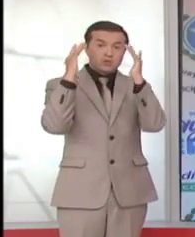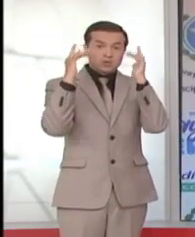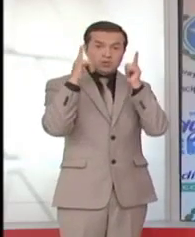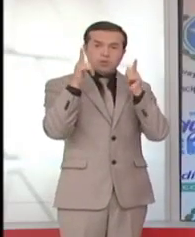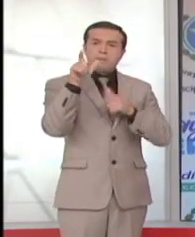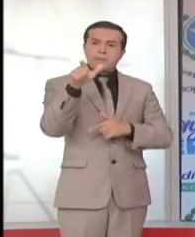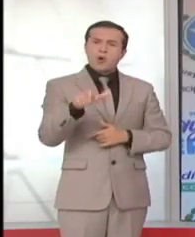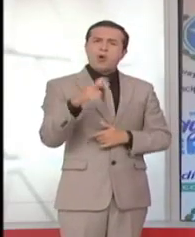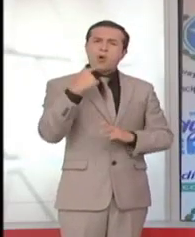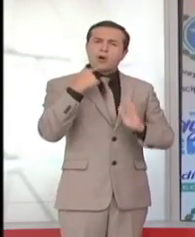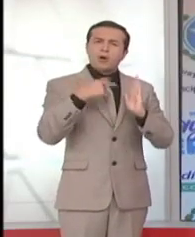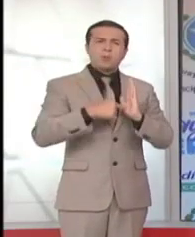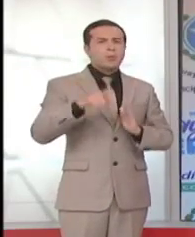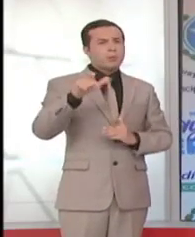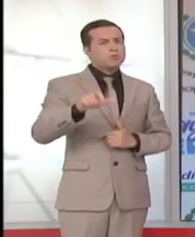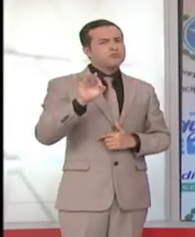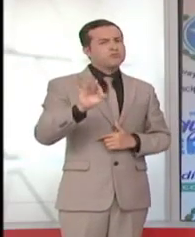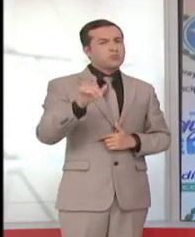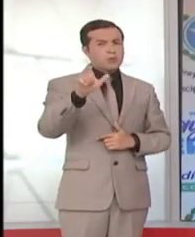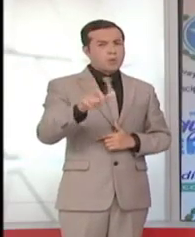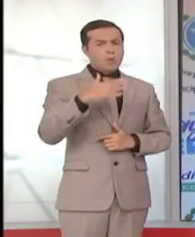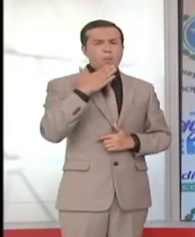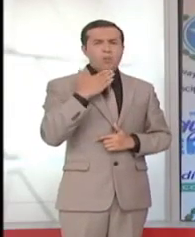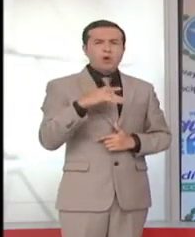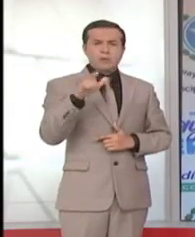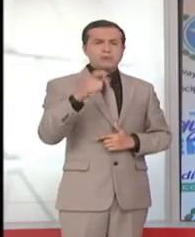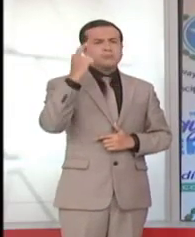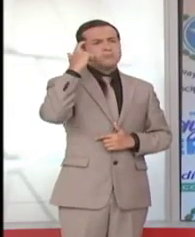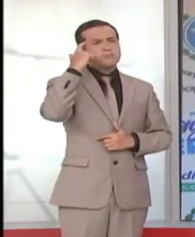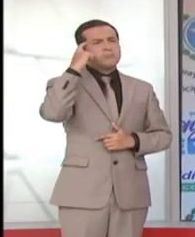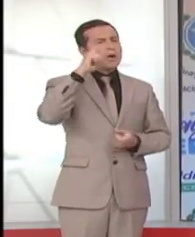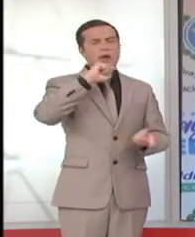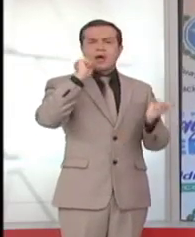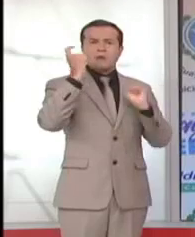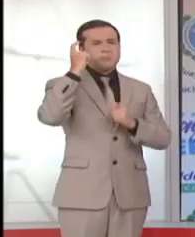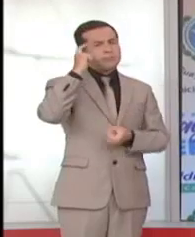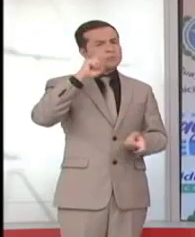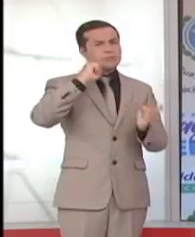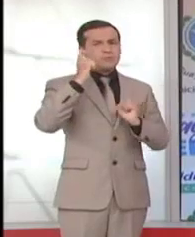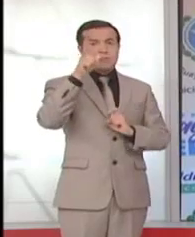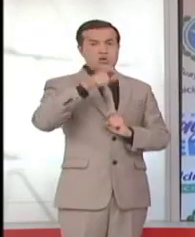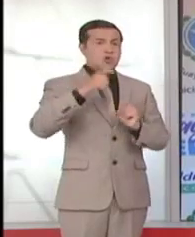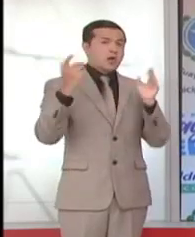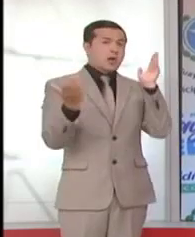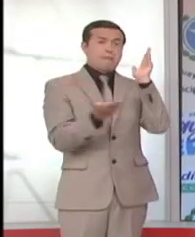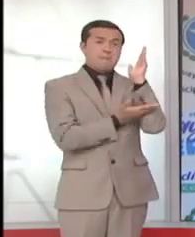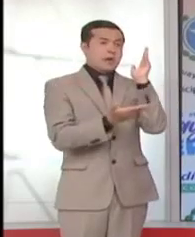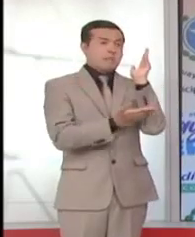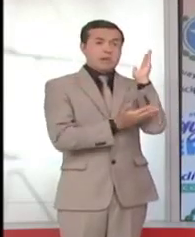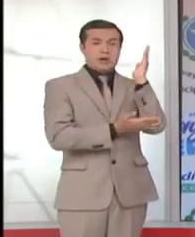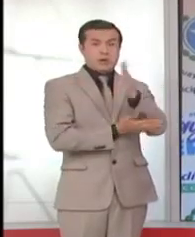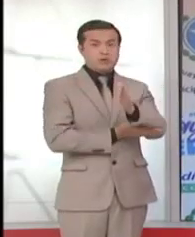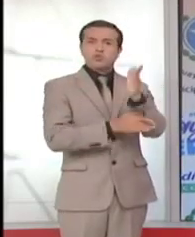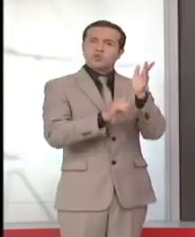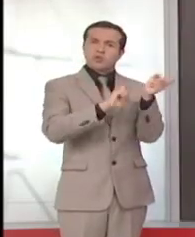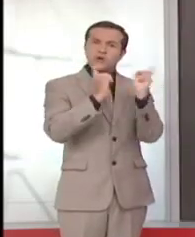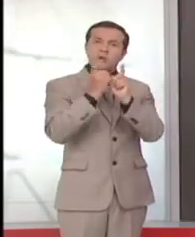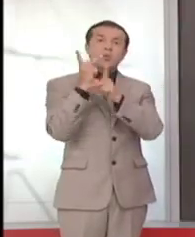de persona que decidió cambiar de visión, de ser un talador de bosques a ser un protector. Y es justo también